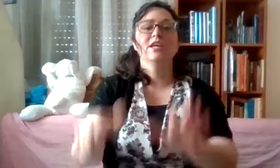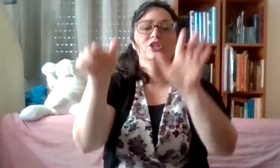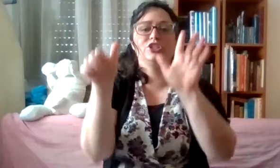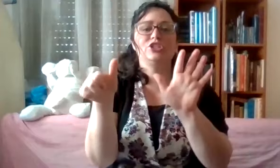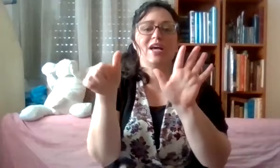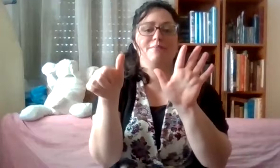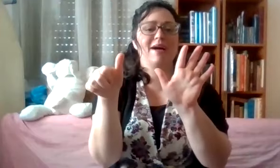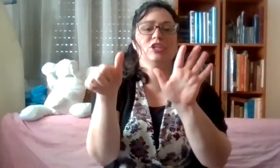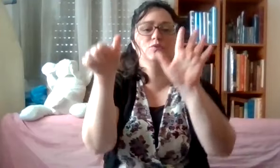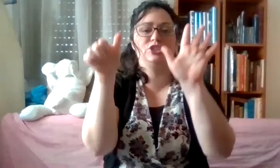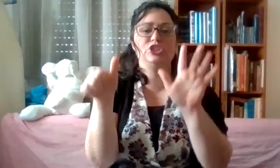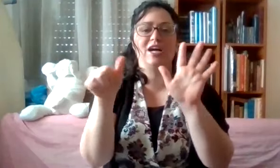שישה. מה יש לנו בשישה?